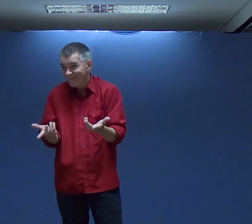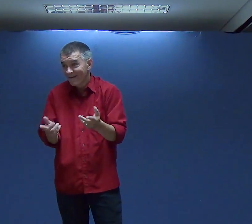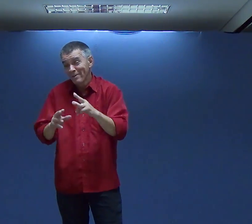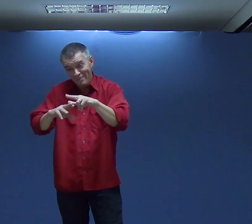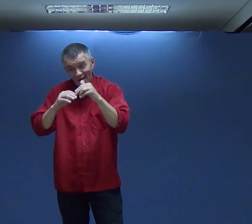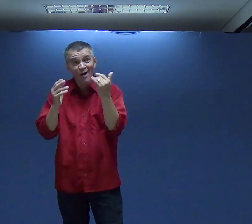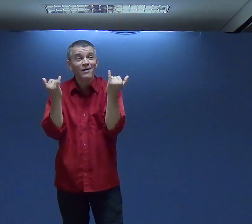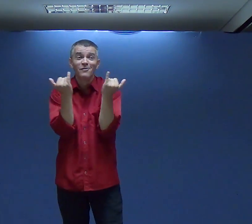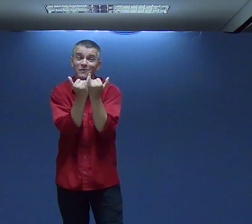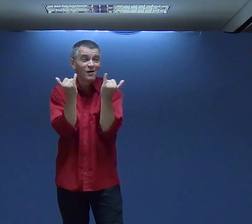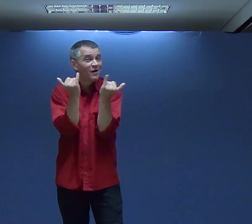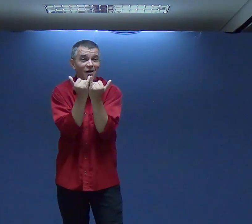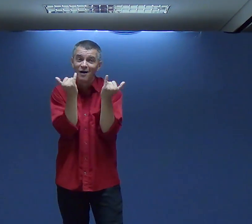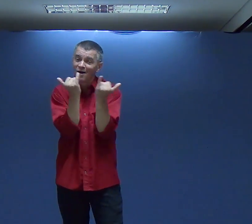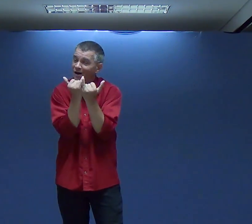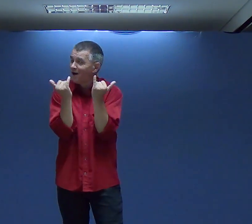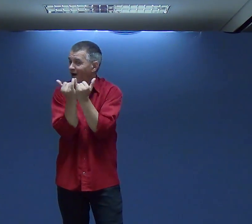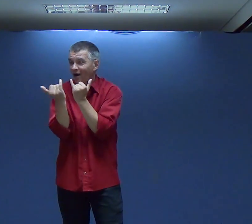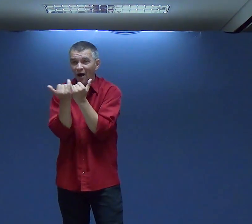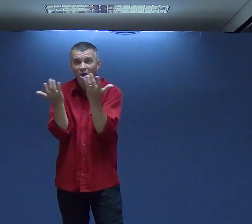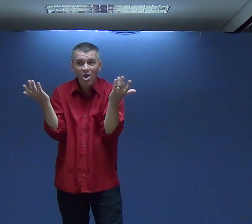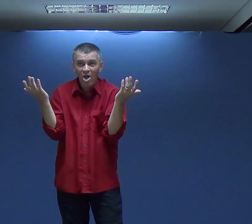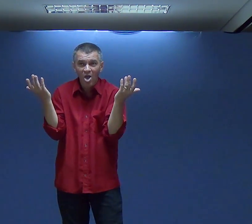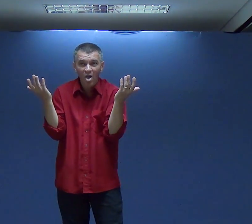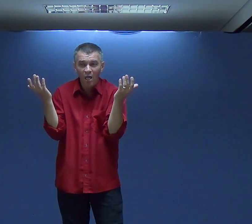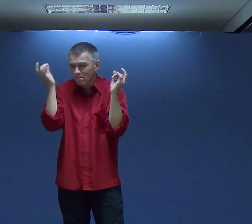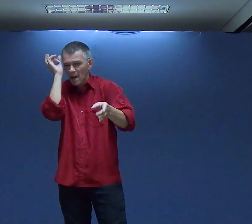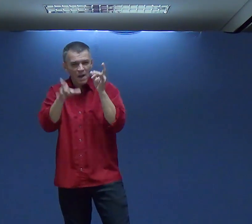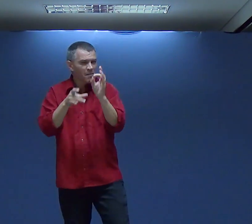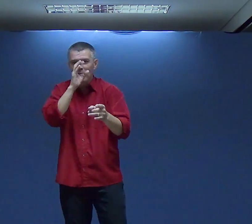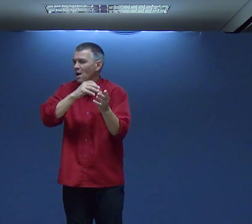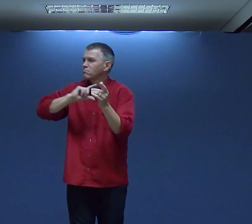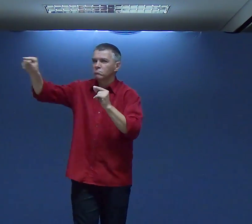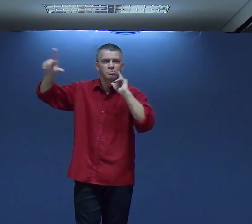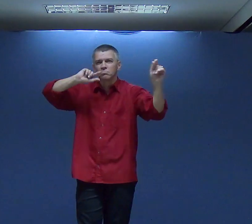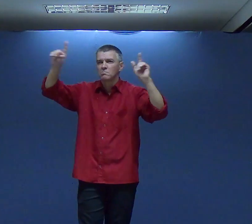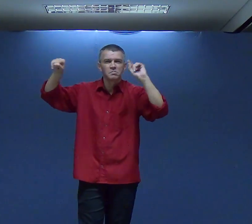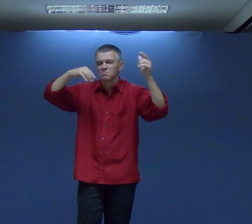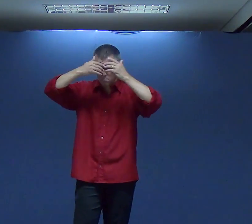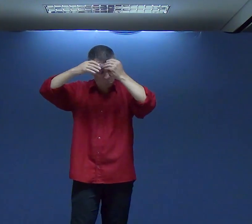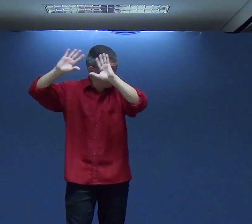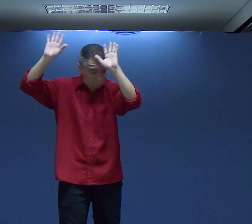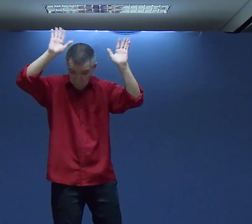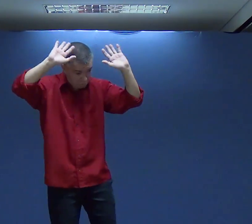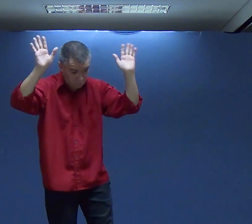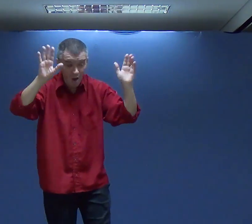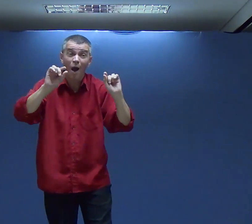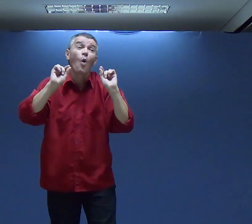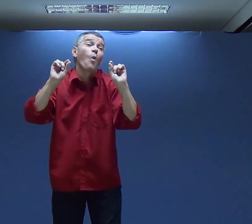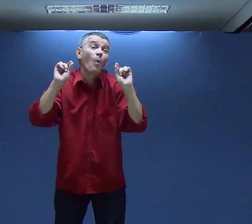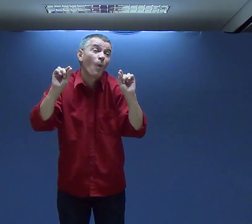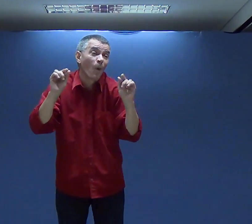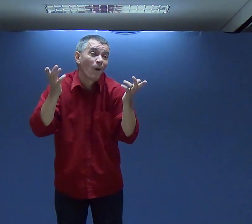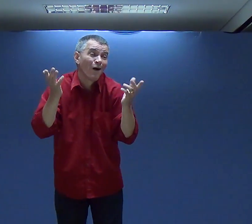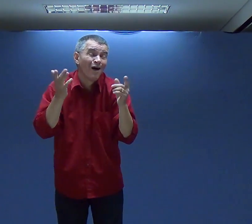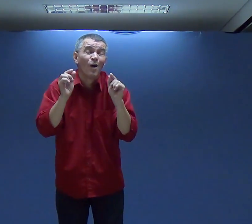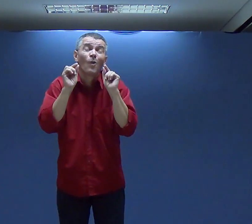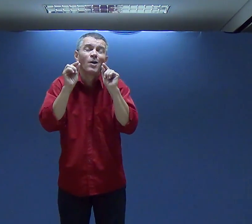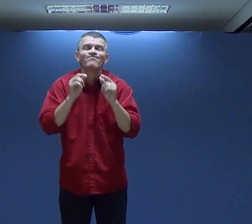não temos Um grupo Tão grande Talvez Por que Porque a fofoca A fofo Gerou Alguém Salva